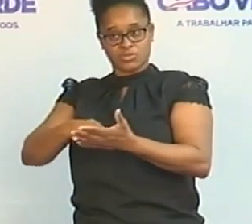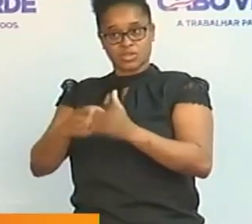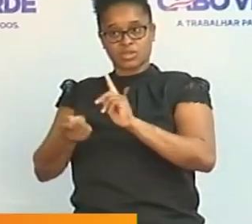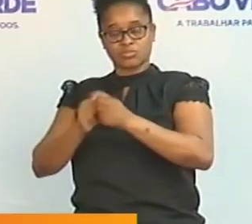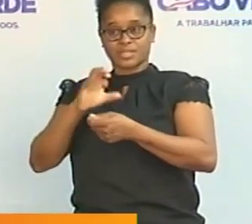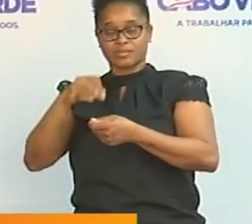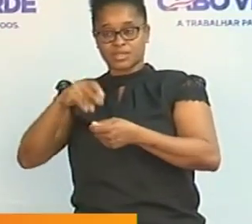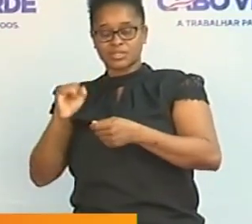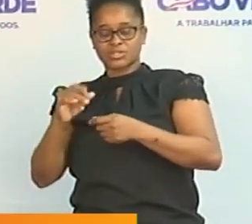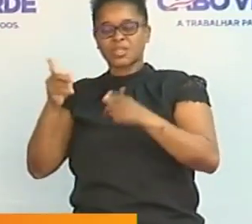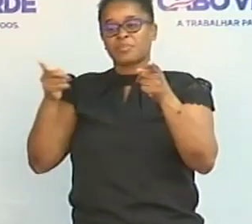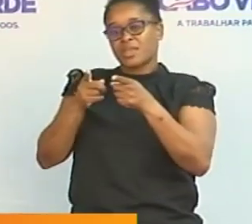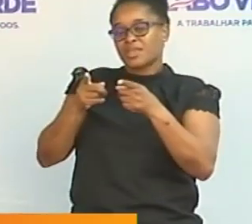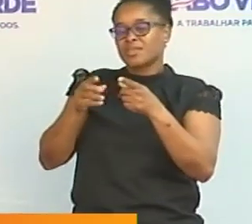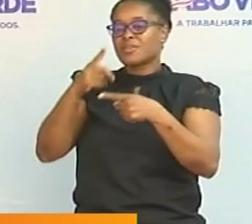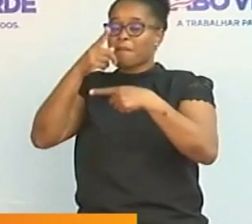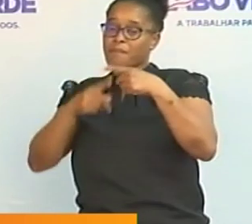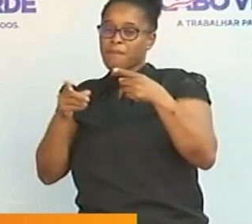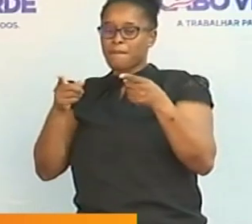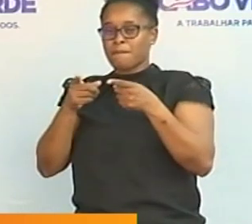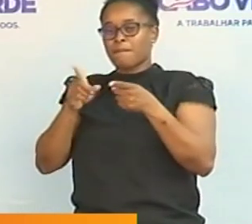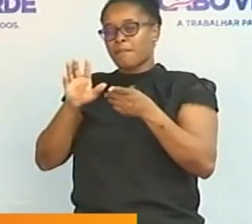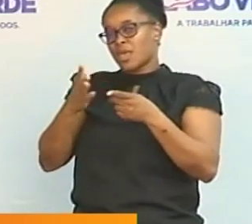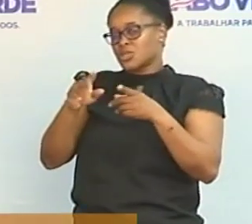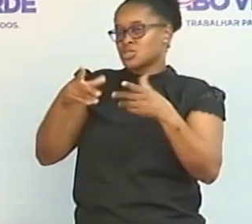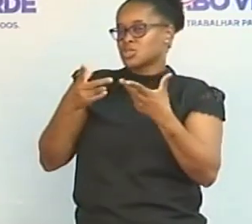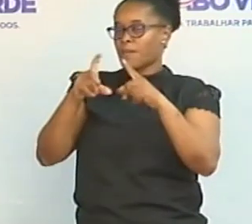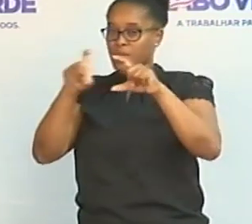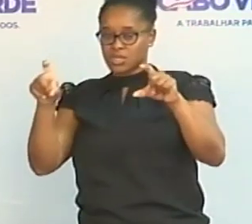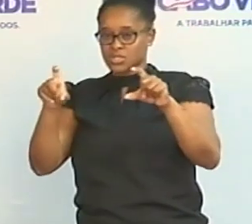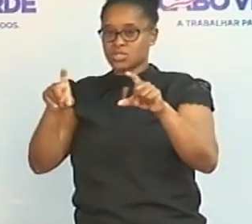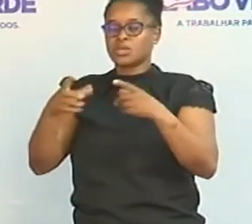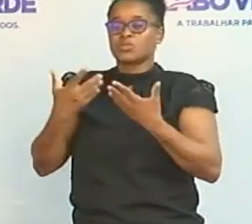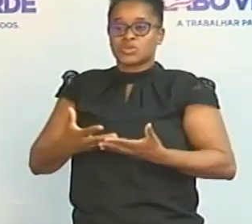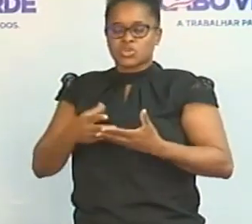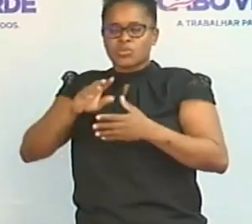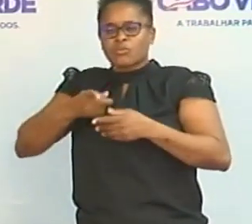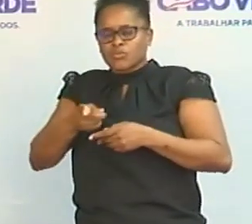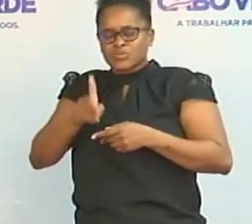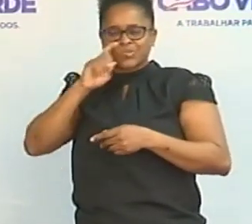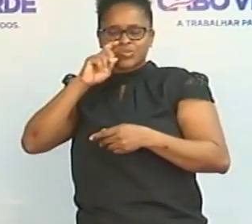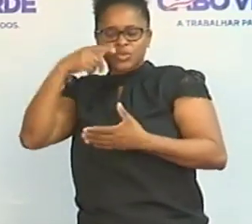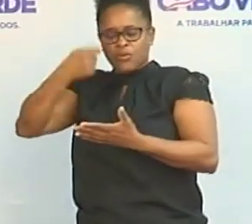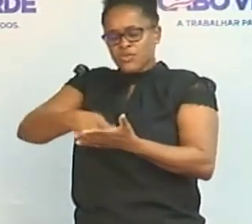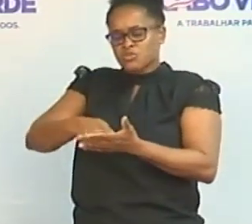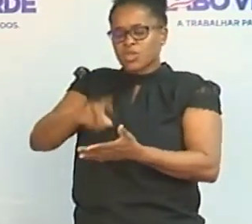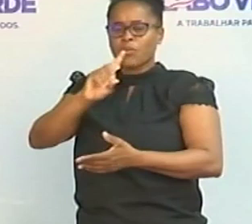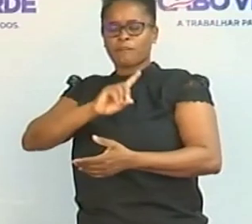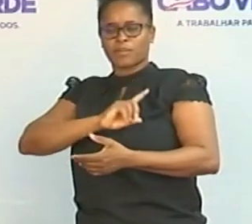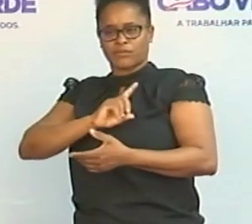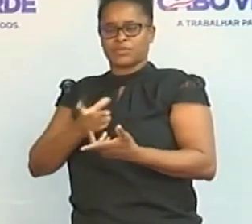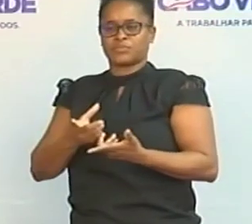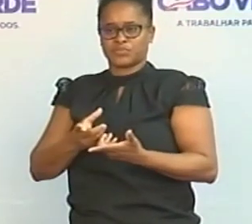redução das pequenas e médias empresas. Operacionalização do Fundo Soberano de Garantia de Investimento Privado